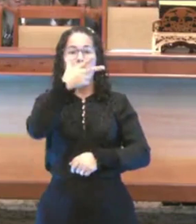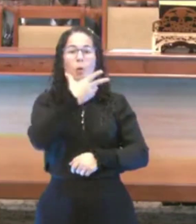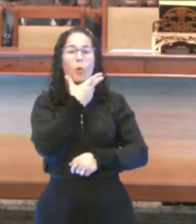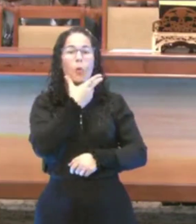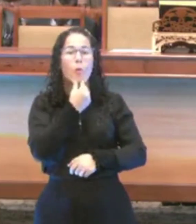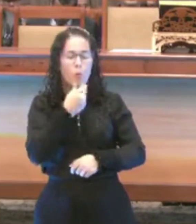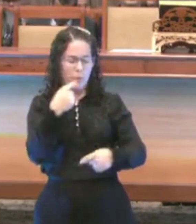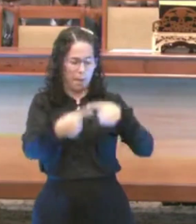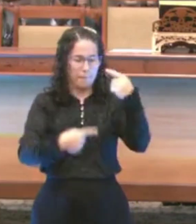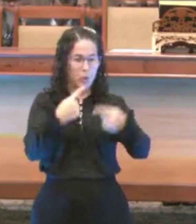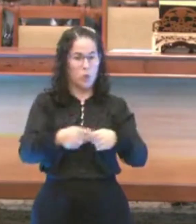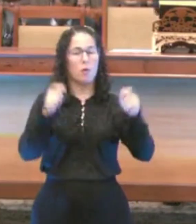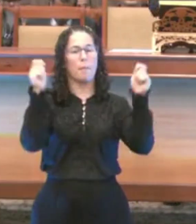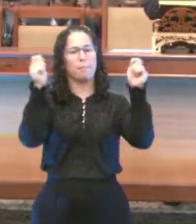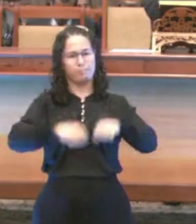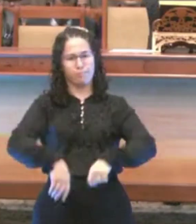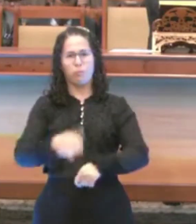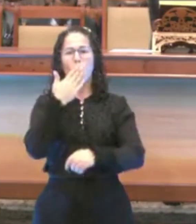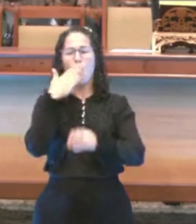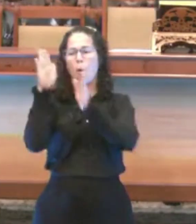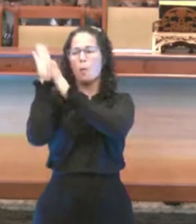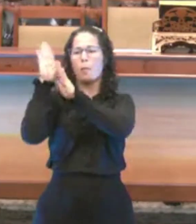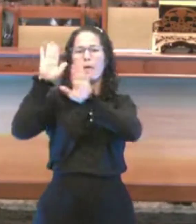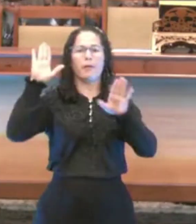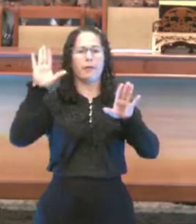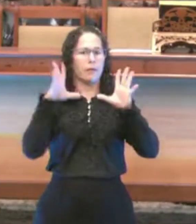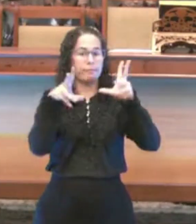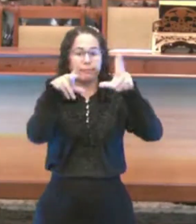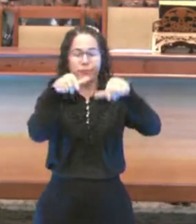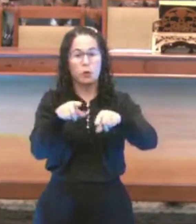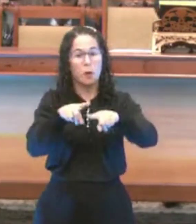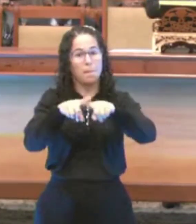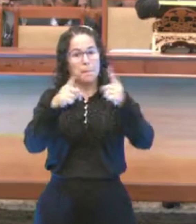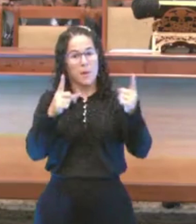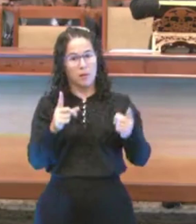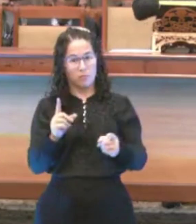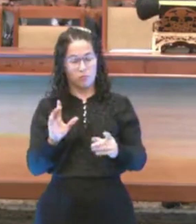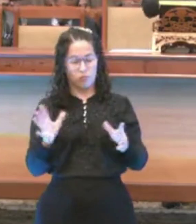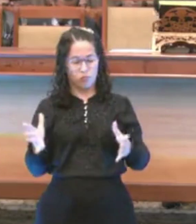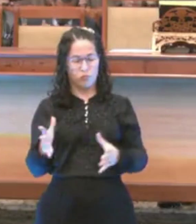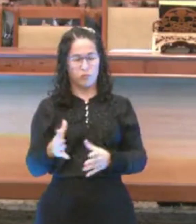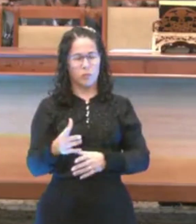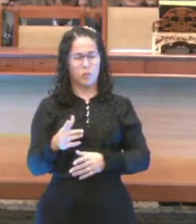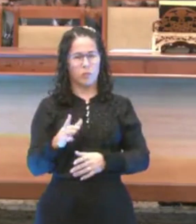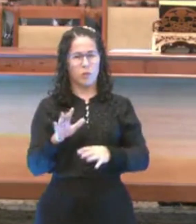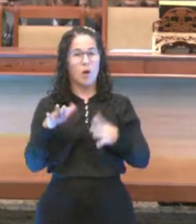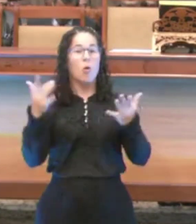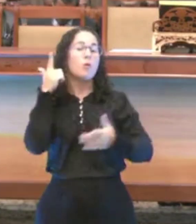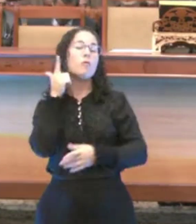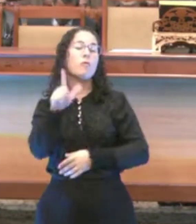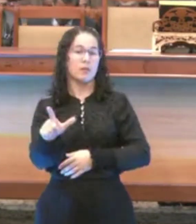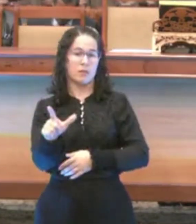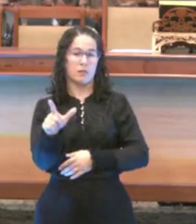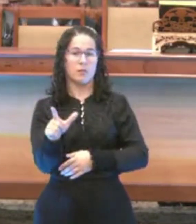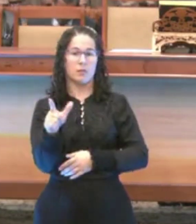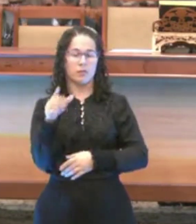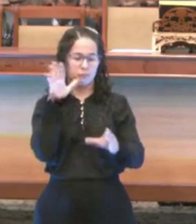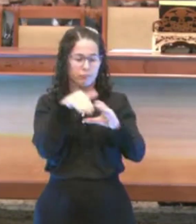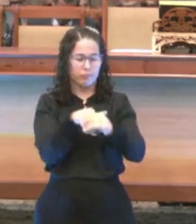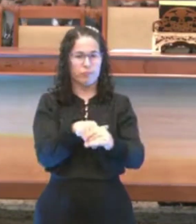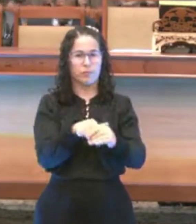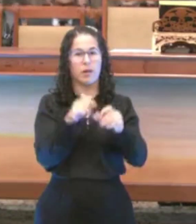para você. Mas quando ele estiver no poder eleito, ele não vai te atender porque ele tem uma linha ideológica do partido.